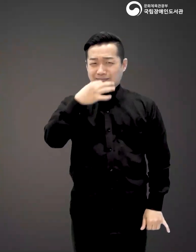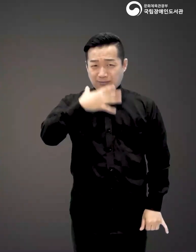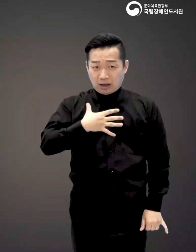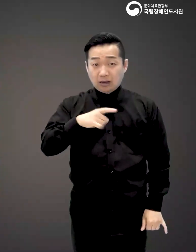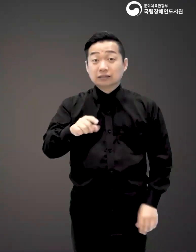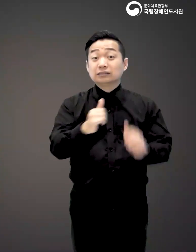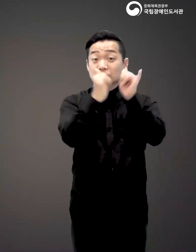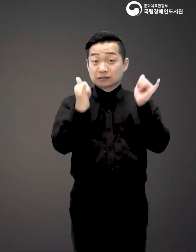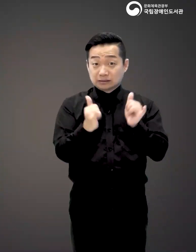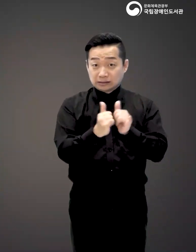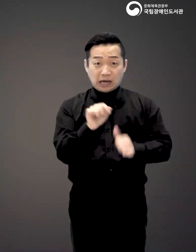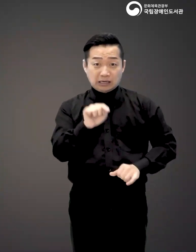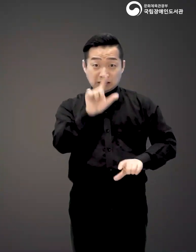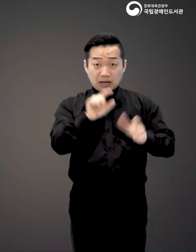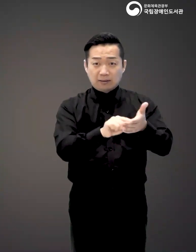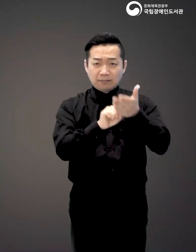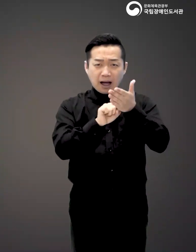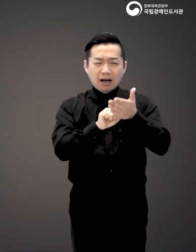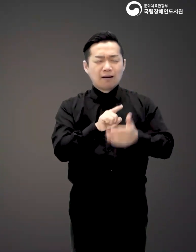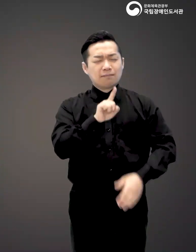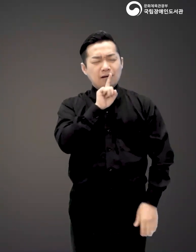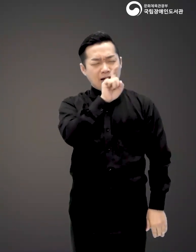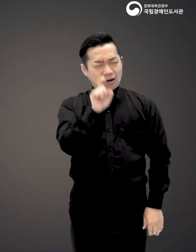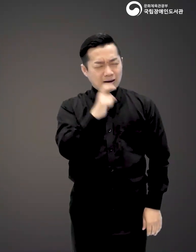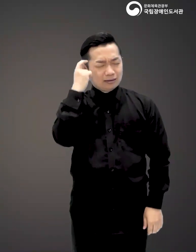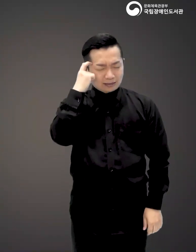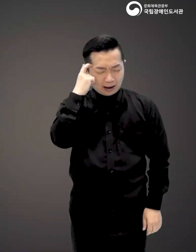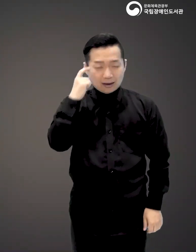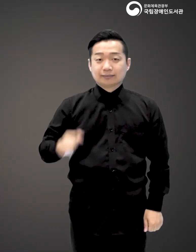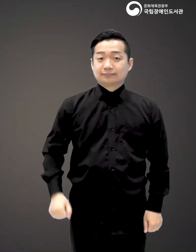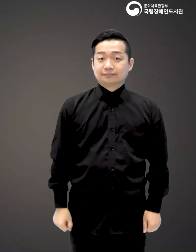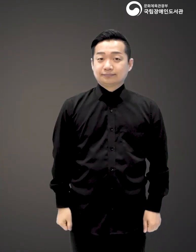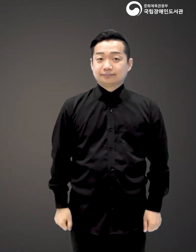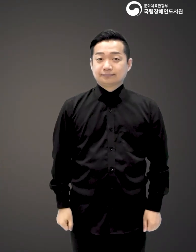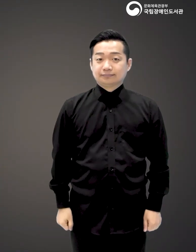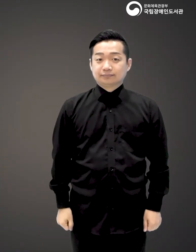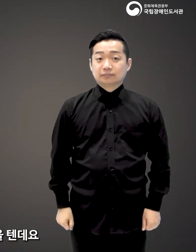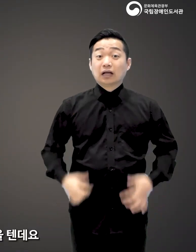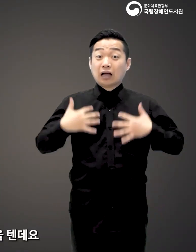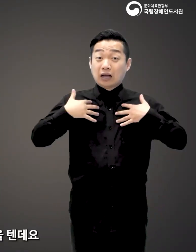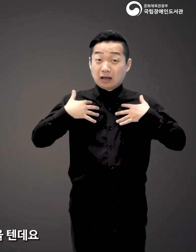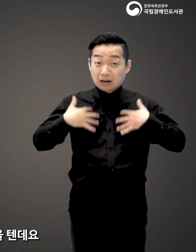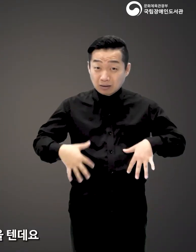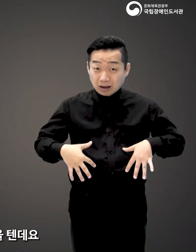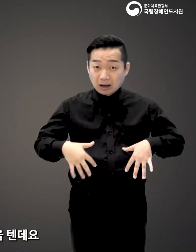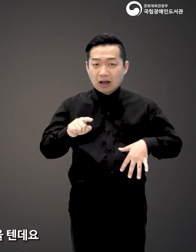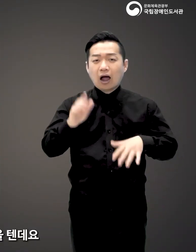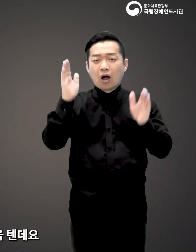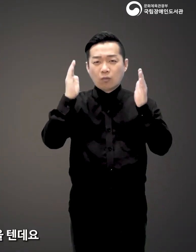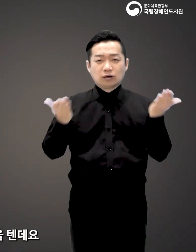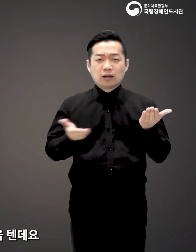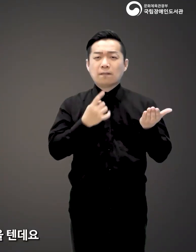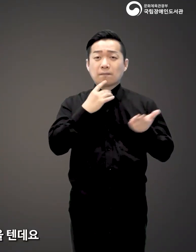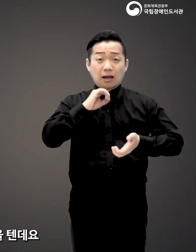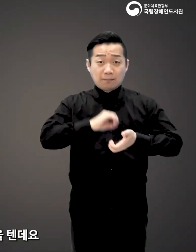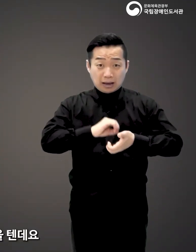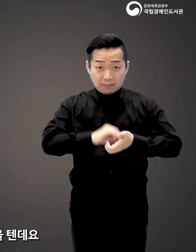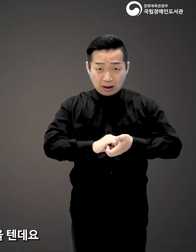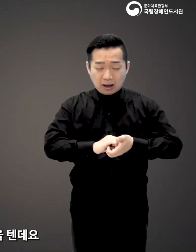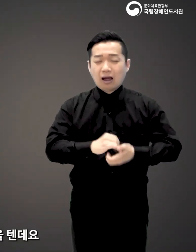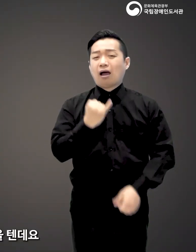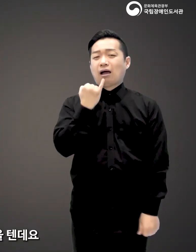그런 사회를 특정짓는 현상이 아닐까? 말이죠. 무기력이 학업이나 노동에만